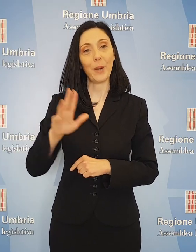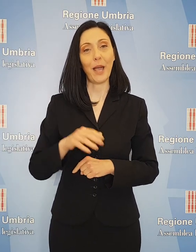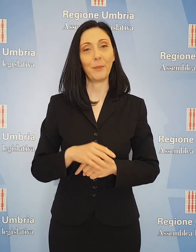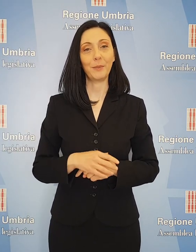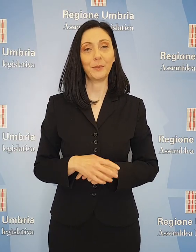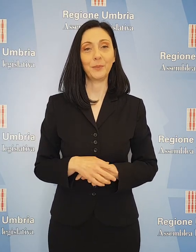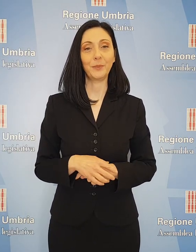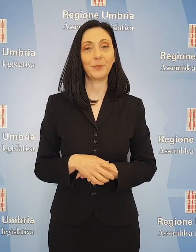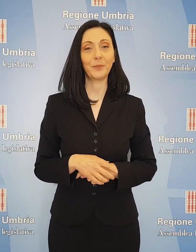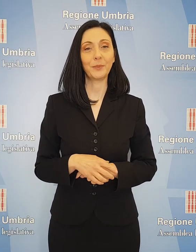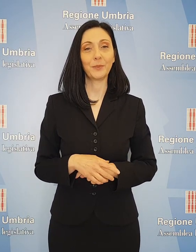'Umbria.